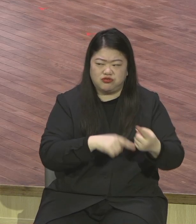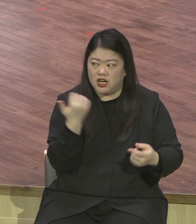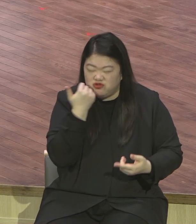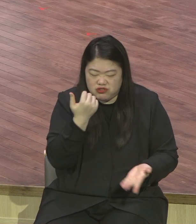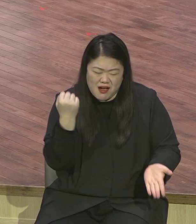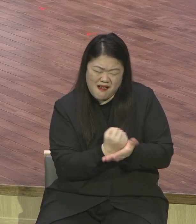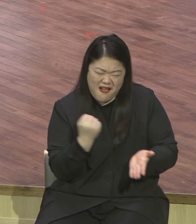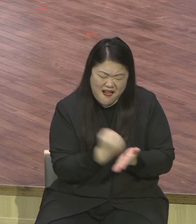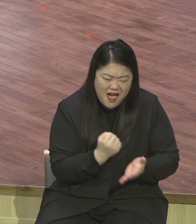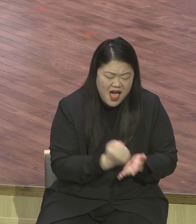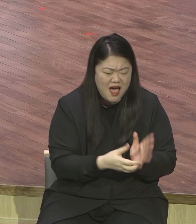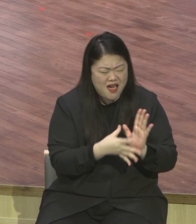낮추는 자